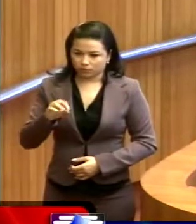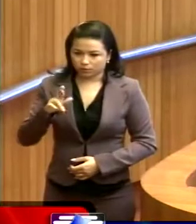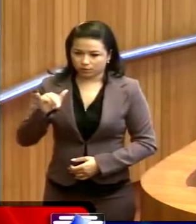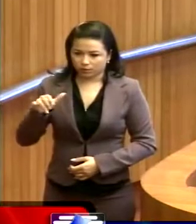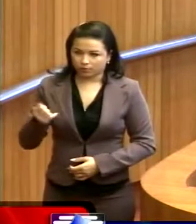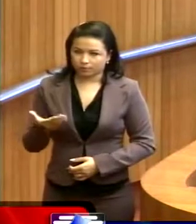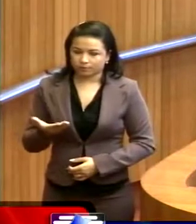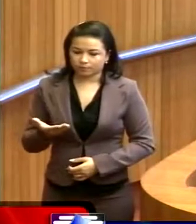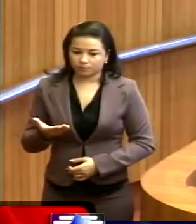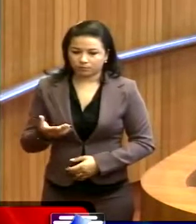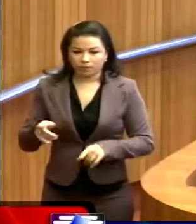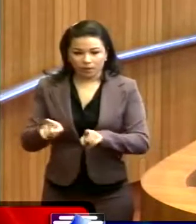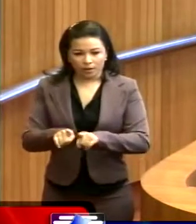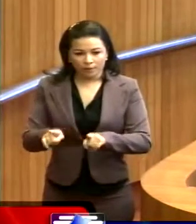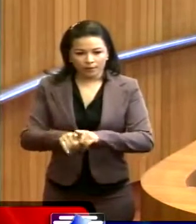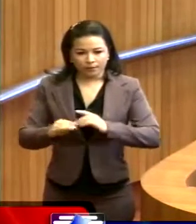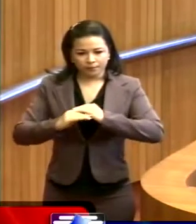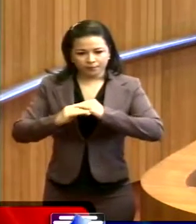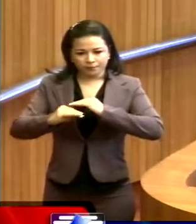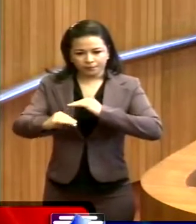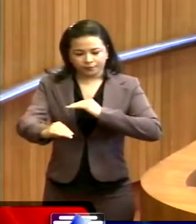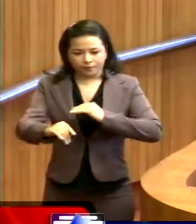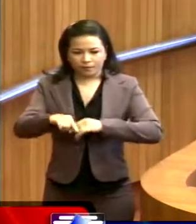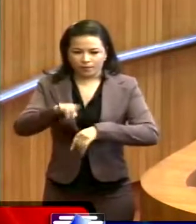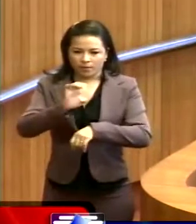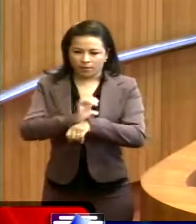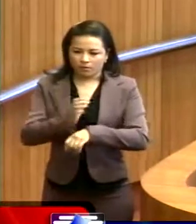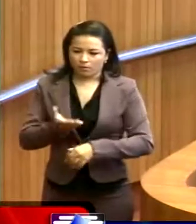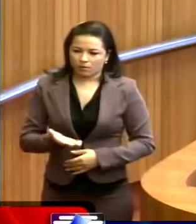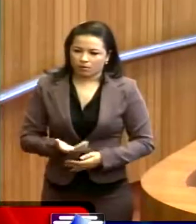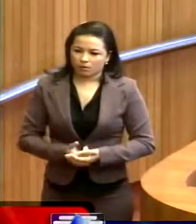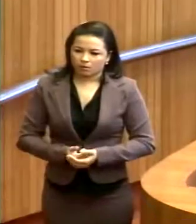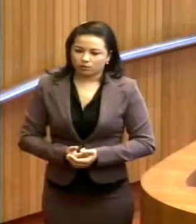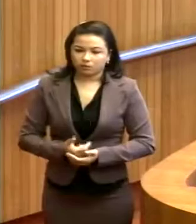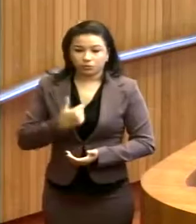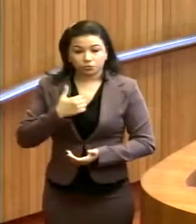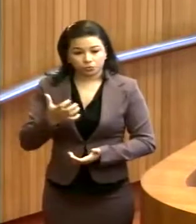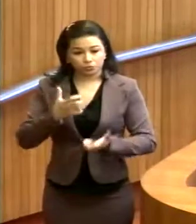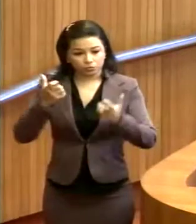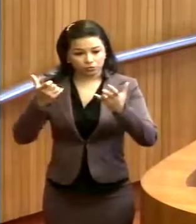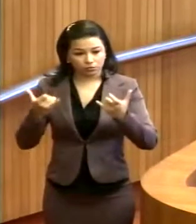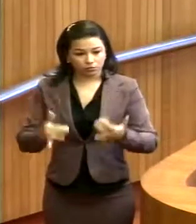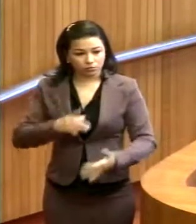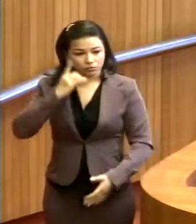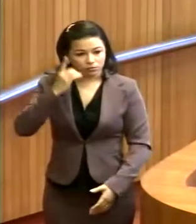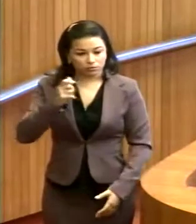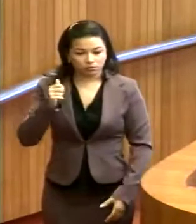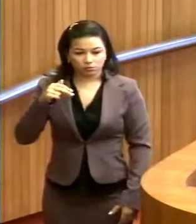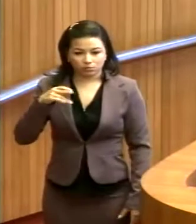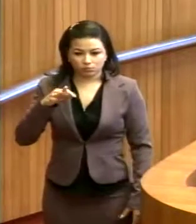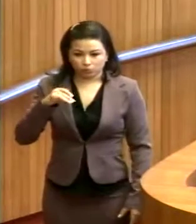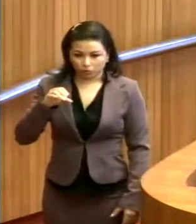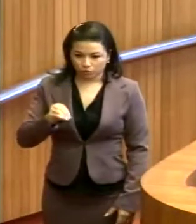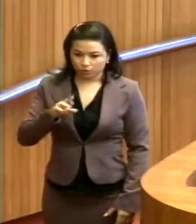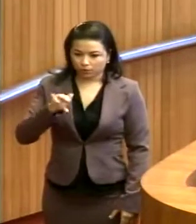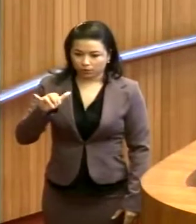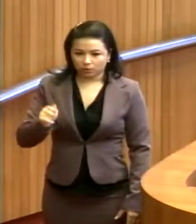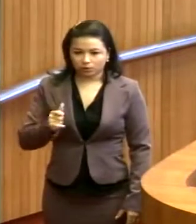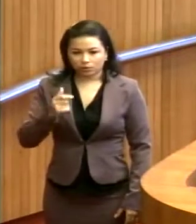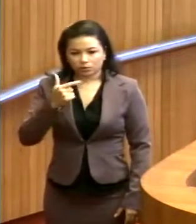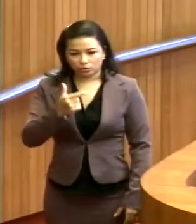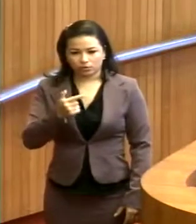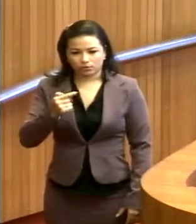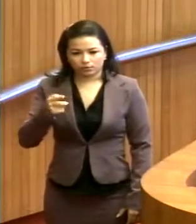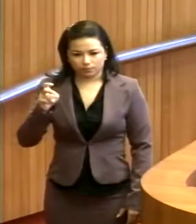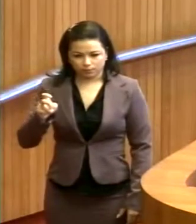também as estradas estaduais, e eu quero me referir, deputado Antônio Pereira, a AMA 275,